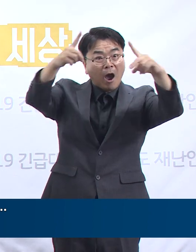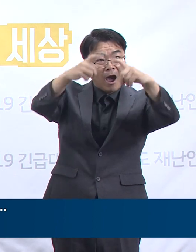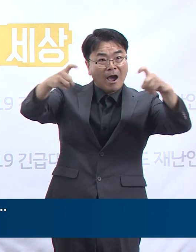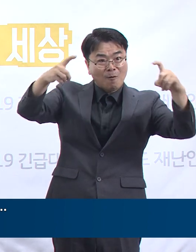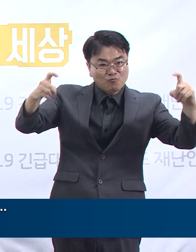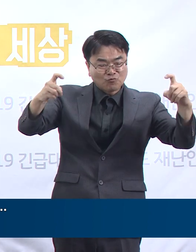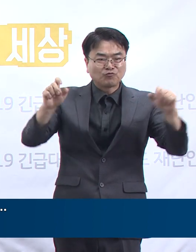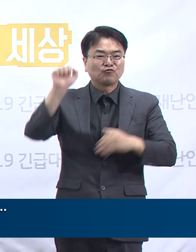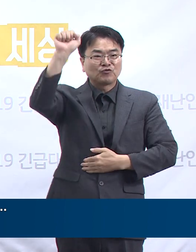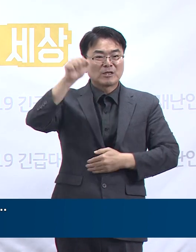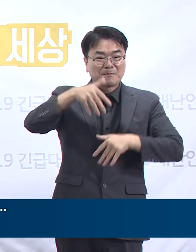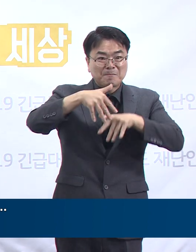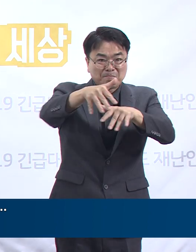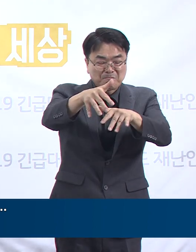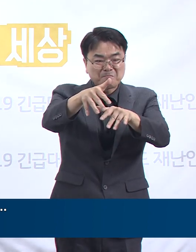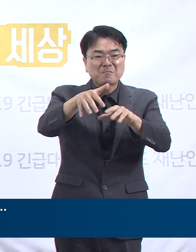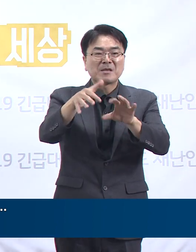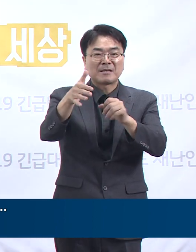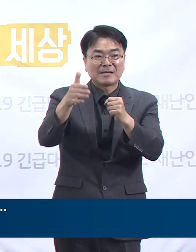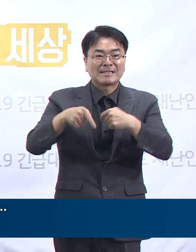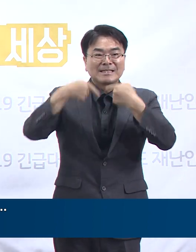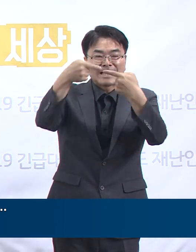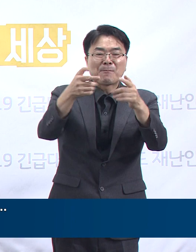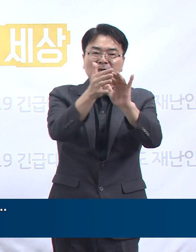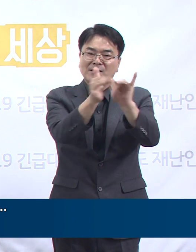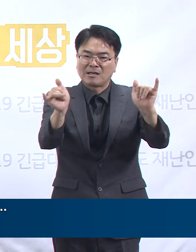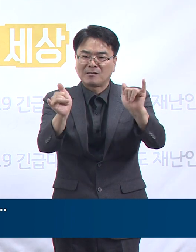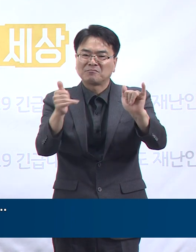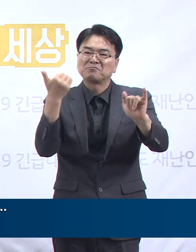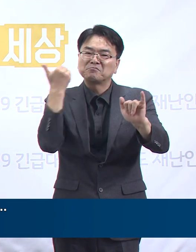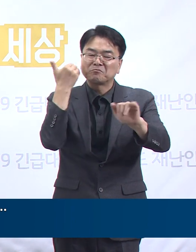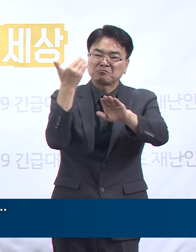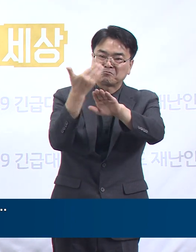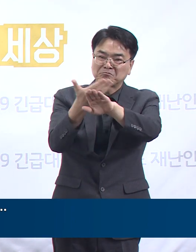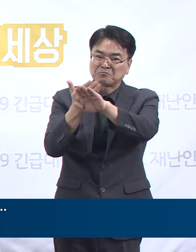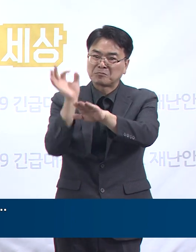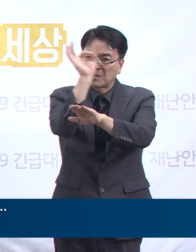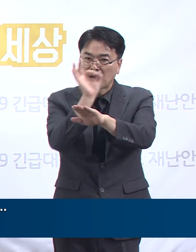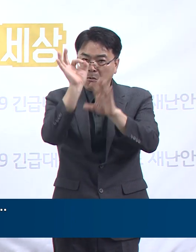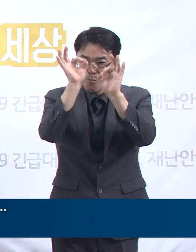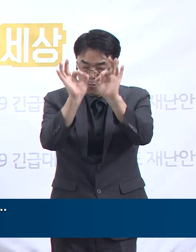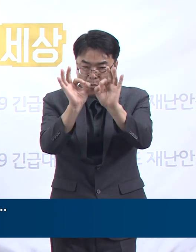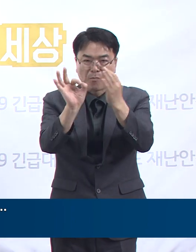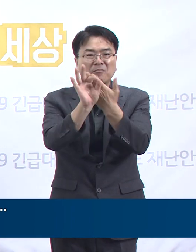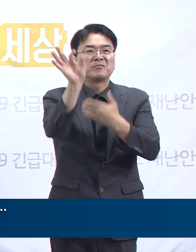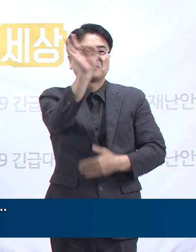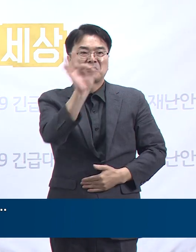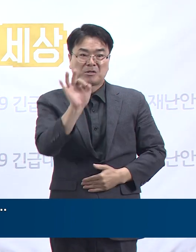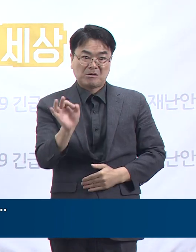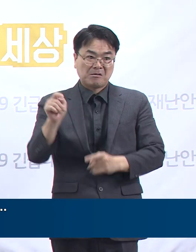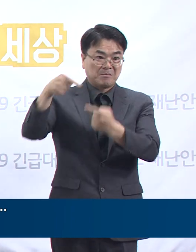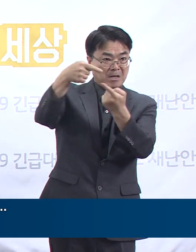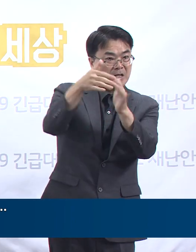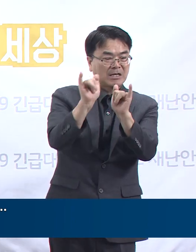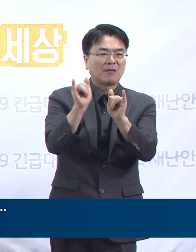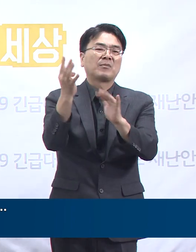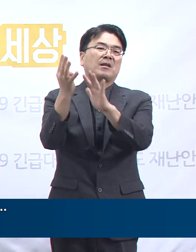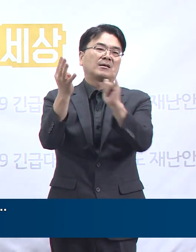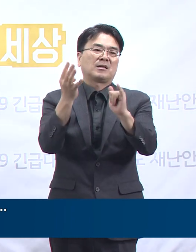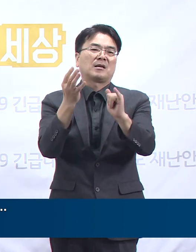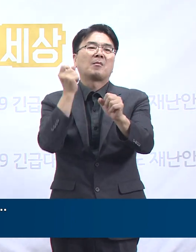연국 중앙교회 교인들에 대한 전수검사 결과 4명이 확진 판정을 받아 상황을 지속 모니터링 중입니다.